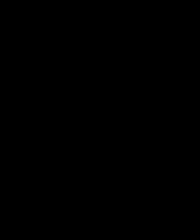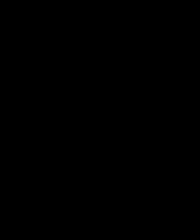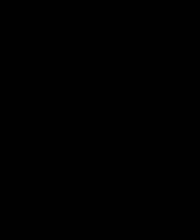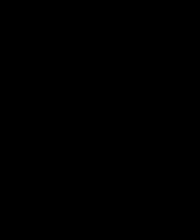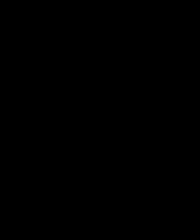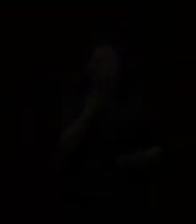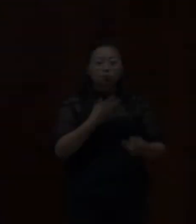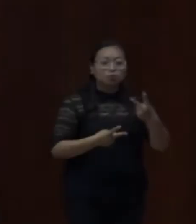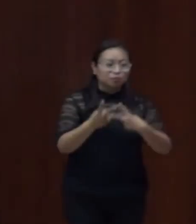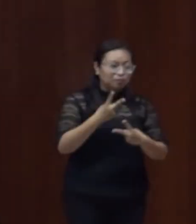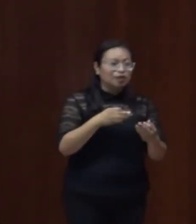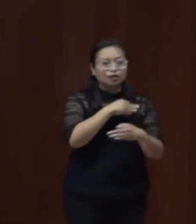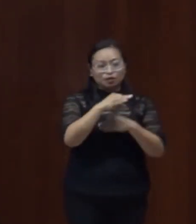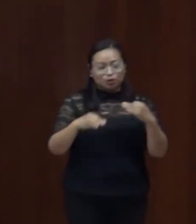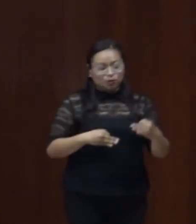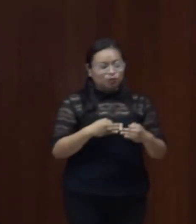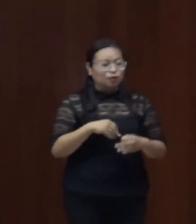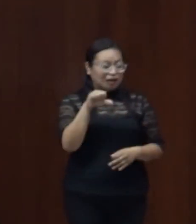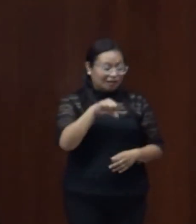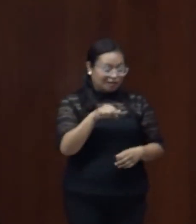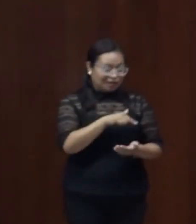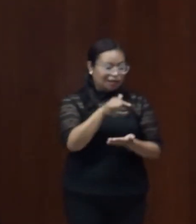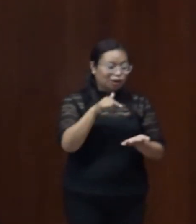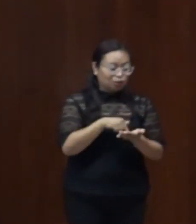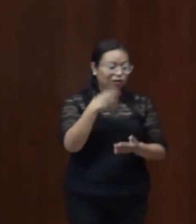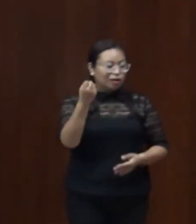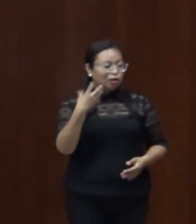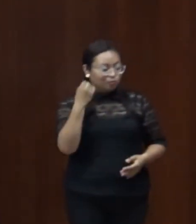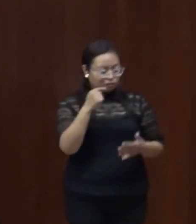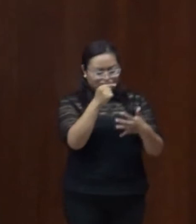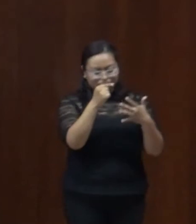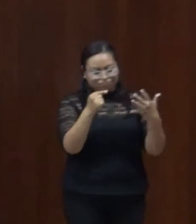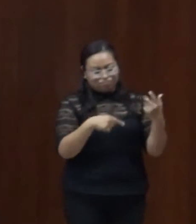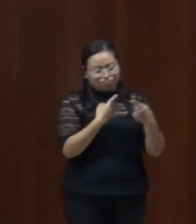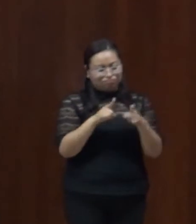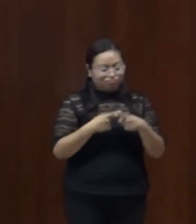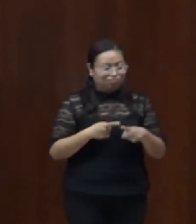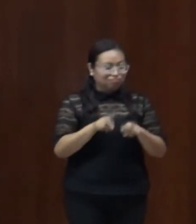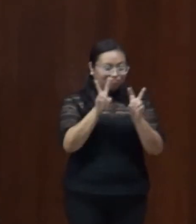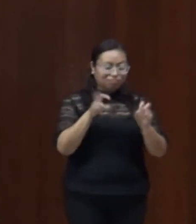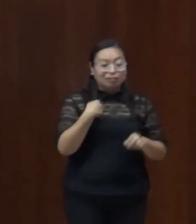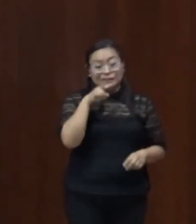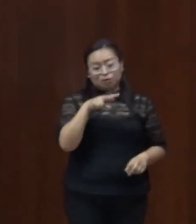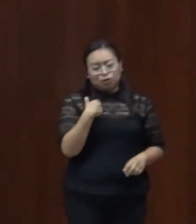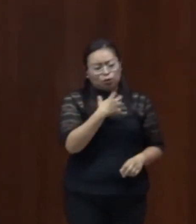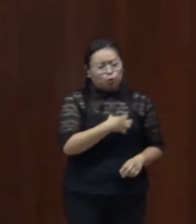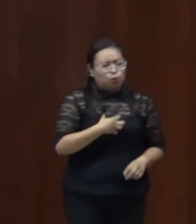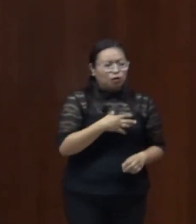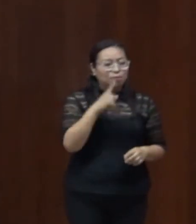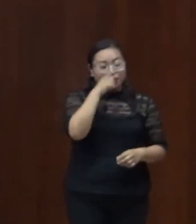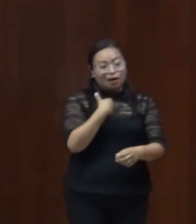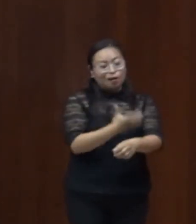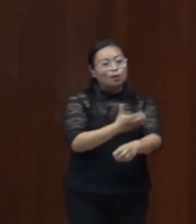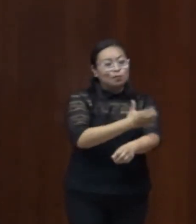Bienvenidas, bienvenidas, bienvenidas a este ciclo de conferencias, estamos muy contentas de estar hoy aquí con